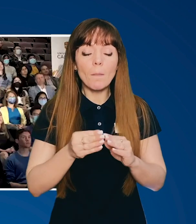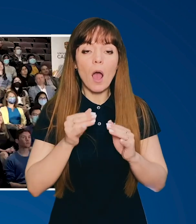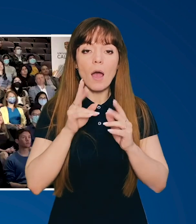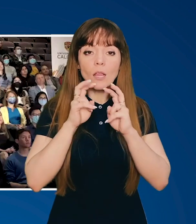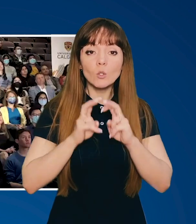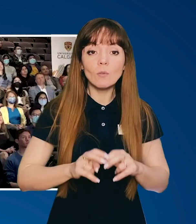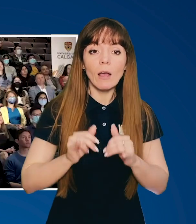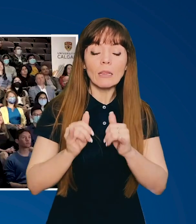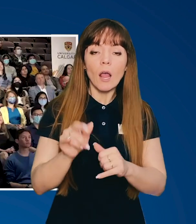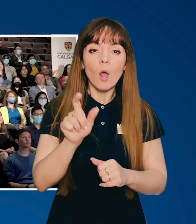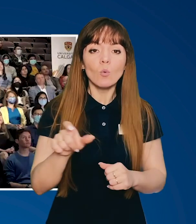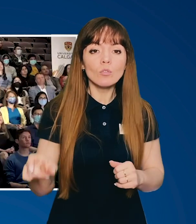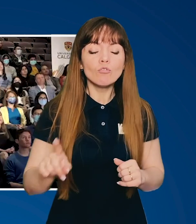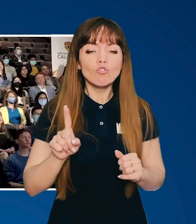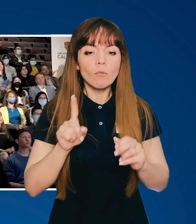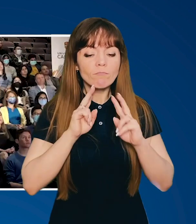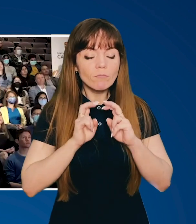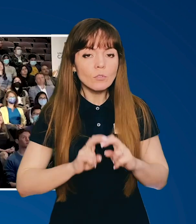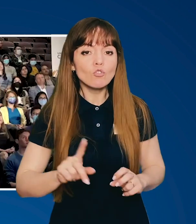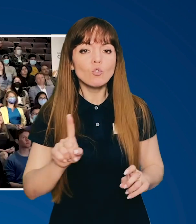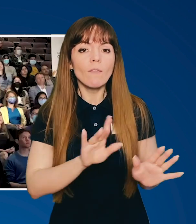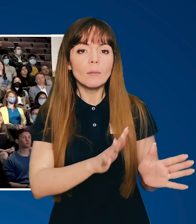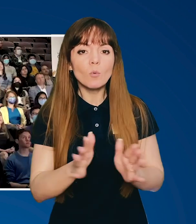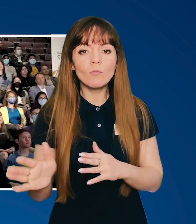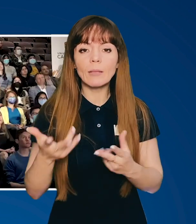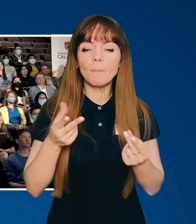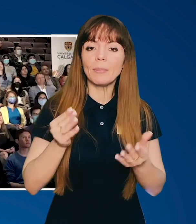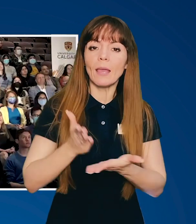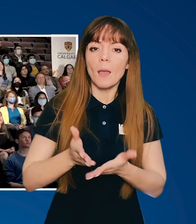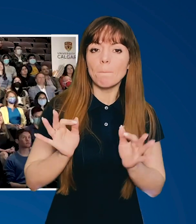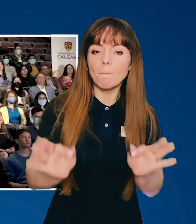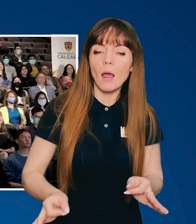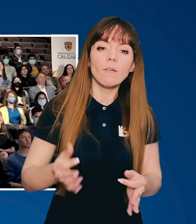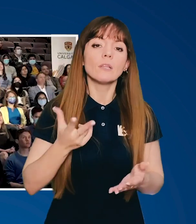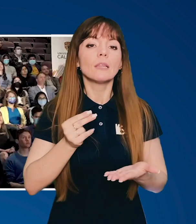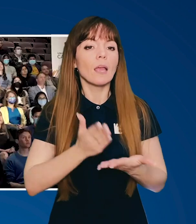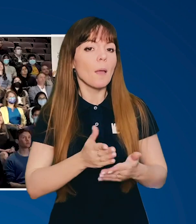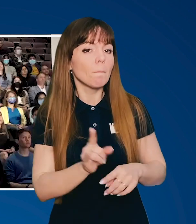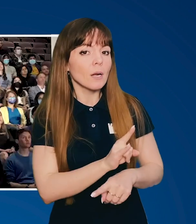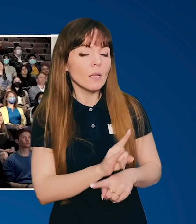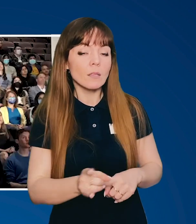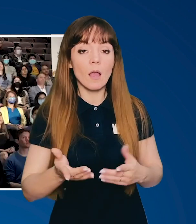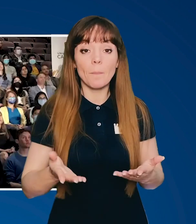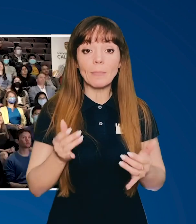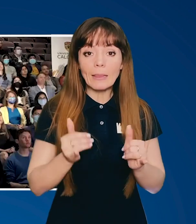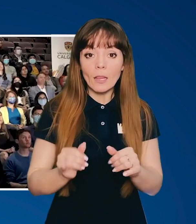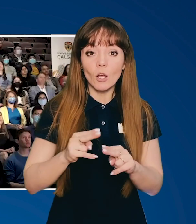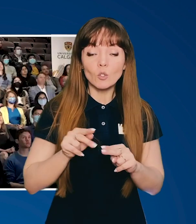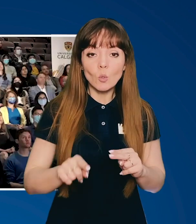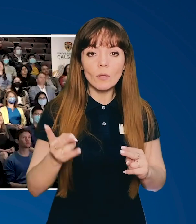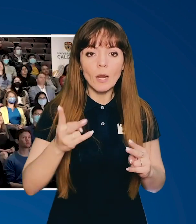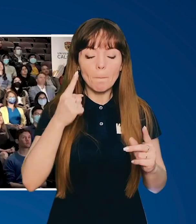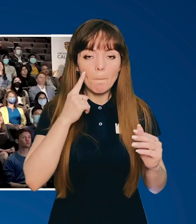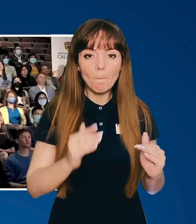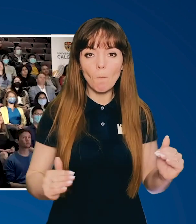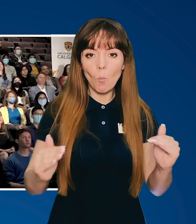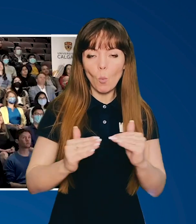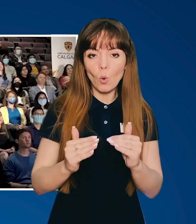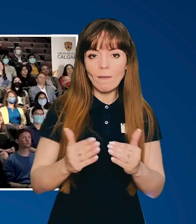людини, щоб аналізувати, що відбувається, щоб аналізувати, де є правда, а де є брехня, для цього треба порівняння.